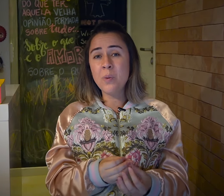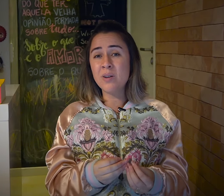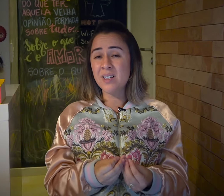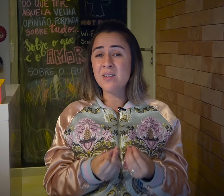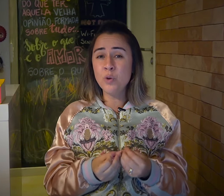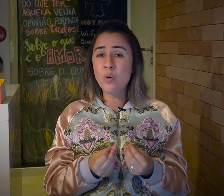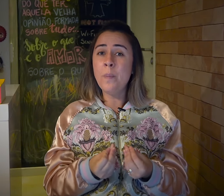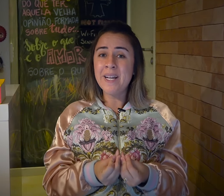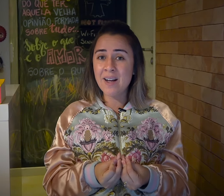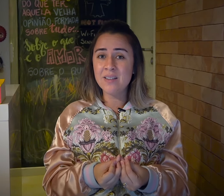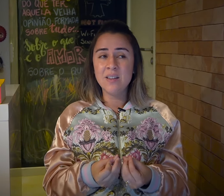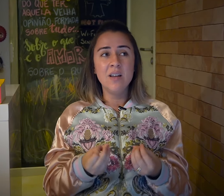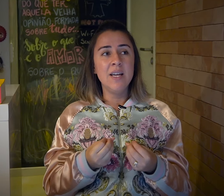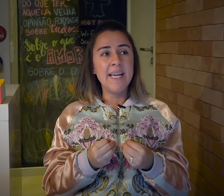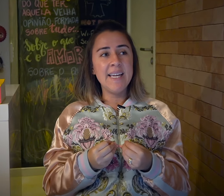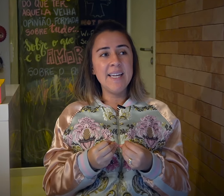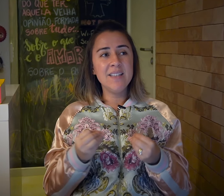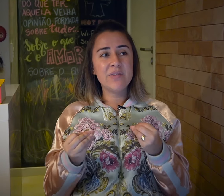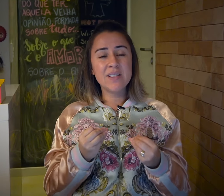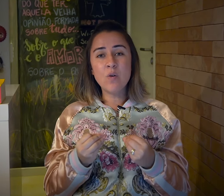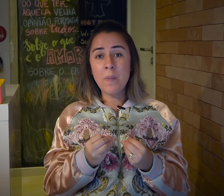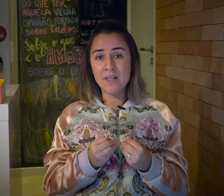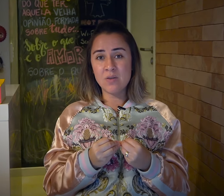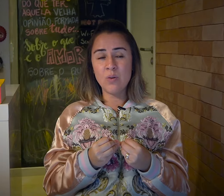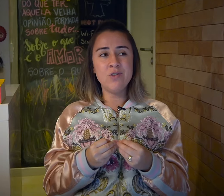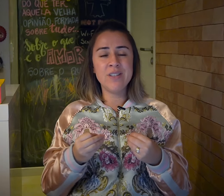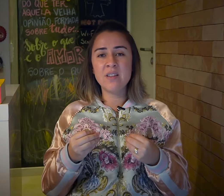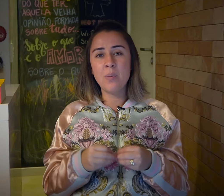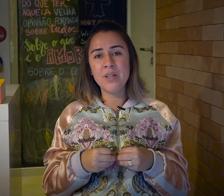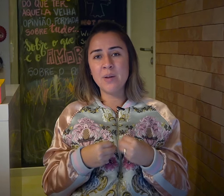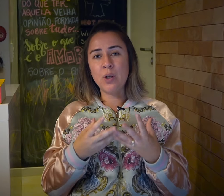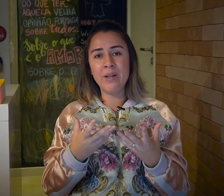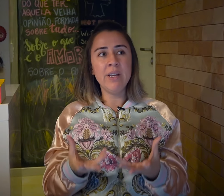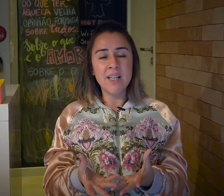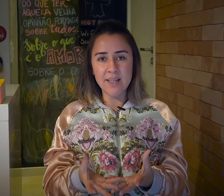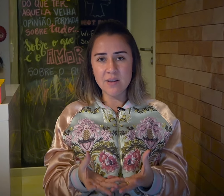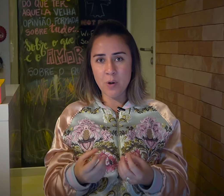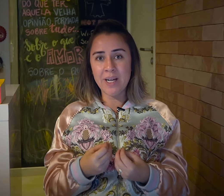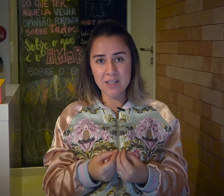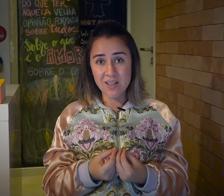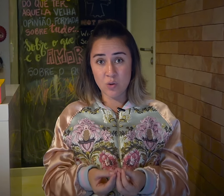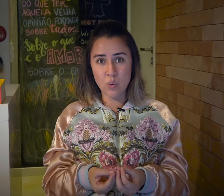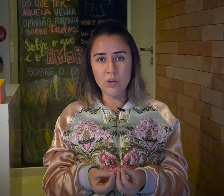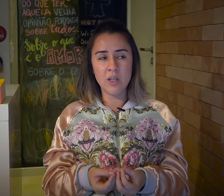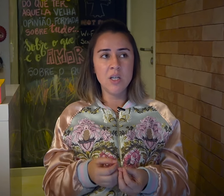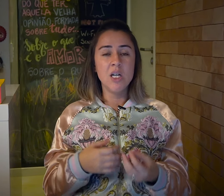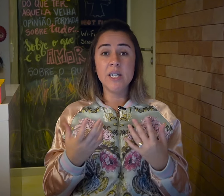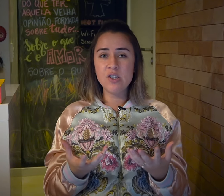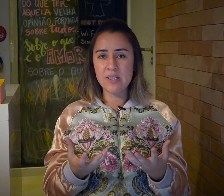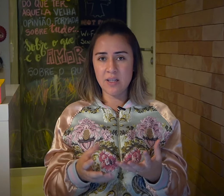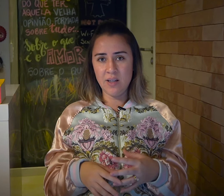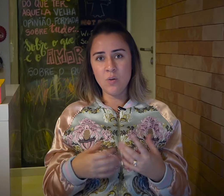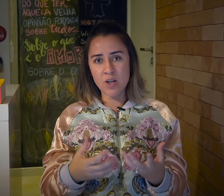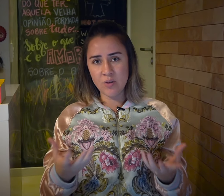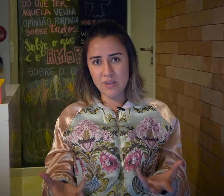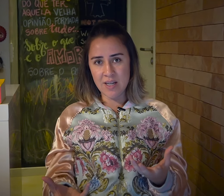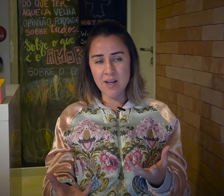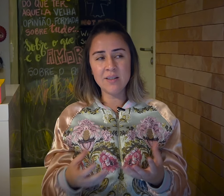uma questão muito complicada. Eles fazem comparações de ensinar, por exemplo, a língua inglesa pra uma criança surda, antes dela ter a linguagem dos sinais,